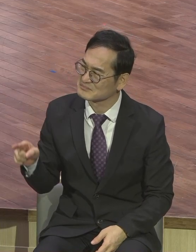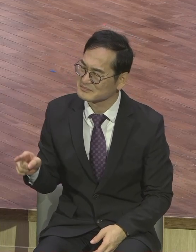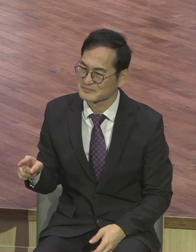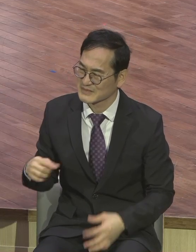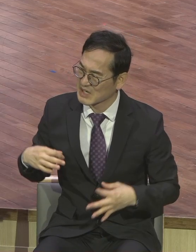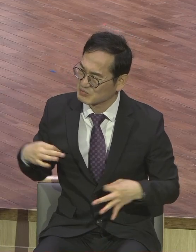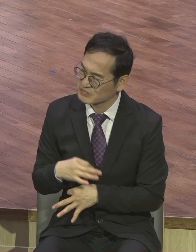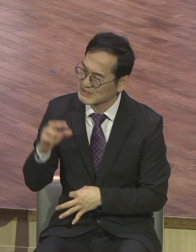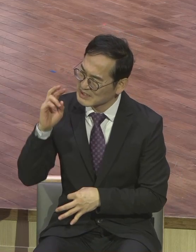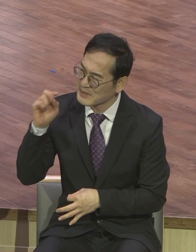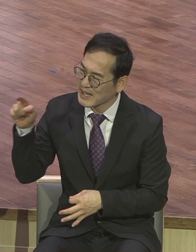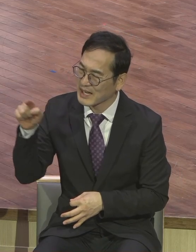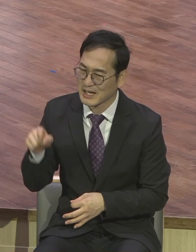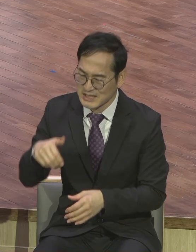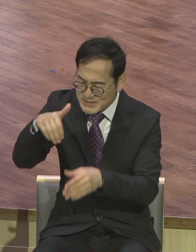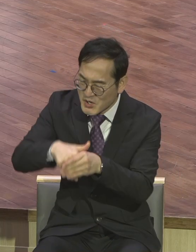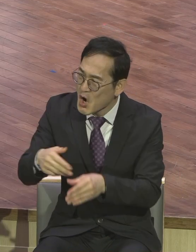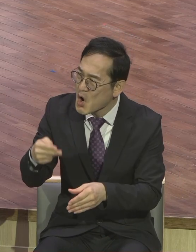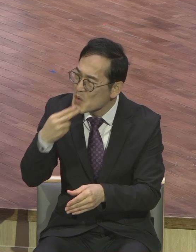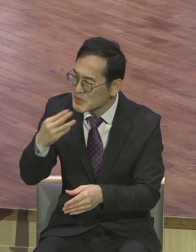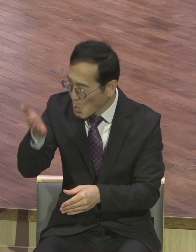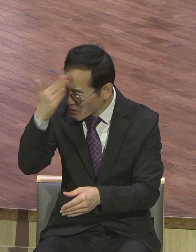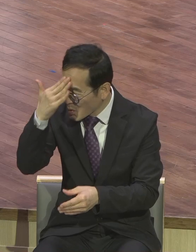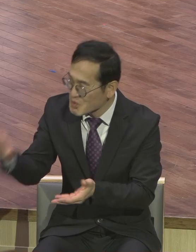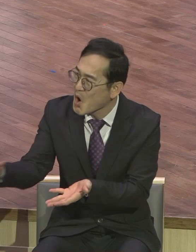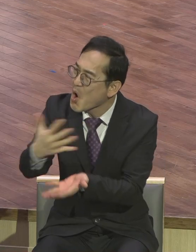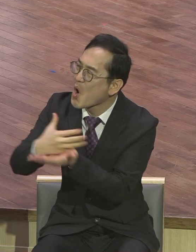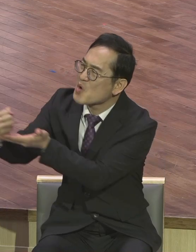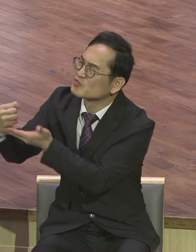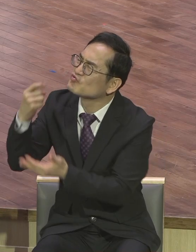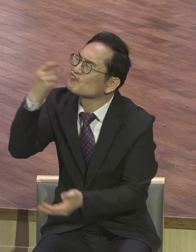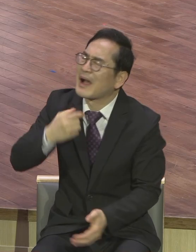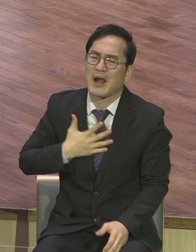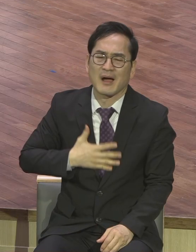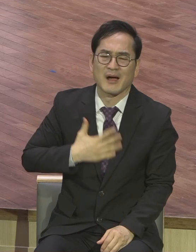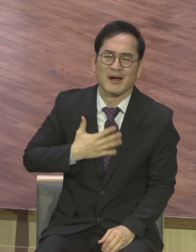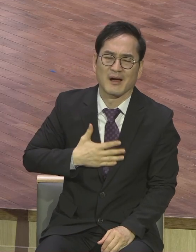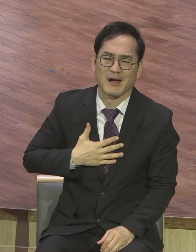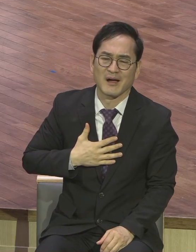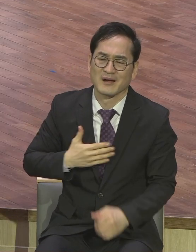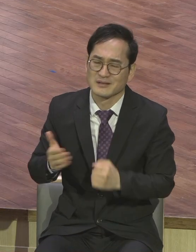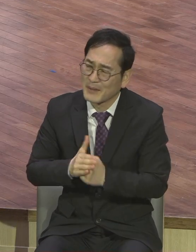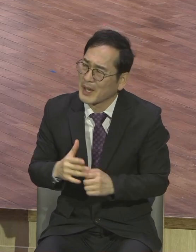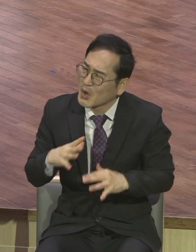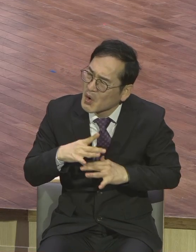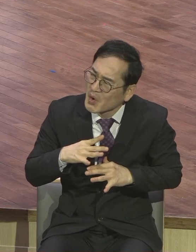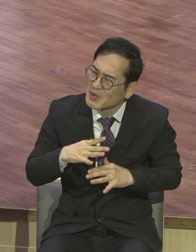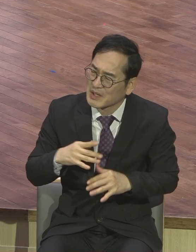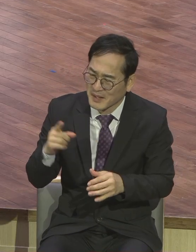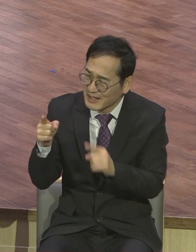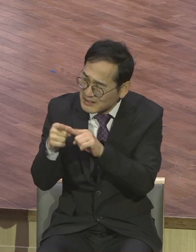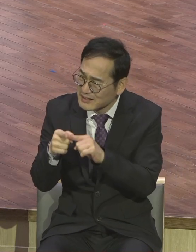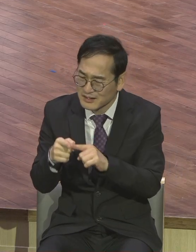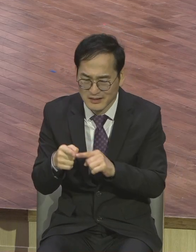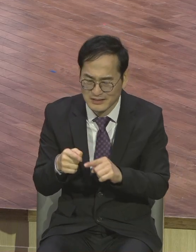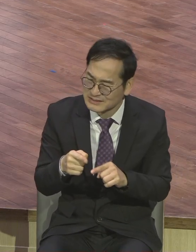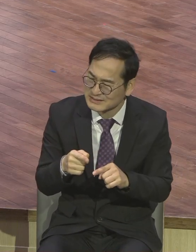데서 거두고 해치지 않은 데서 모으는 줄을 내가 알았으므로 두려워하여 나가서 당신의 달란트를 땅에 감춰두었나이다